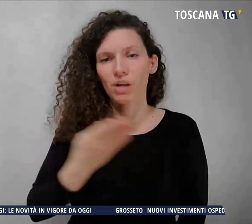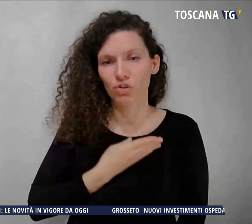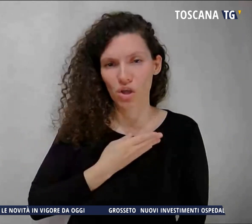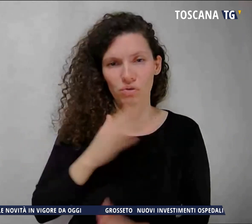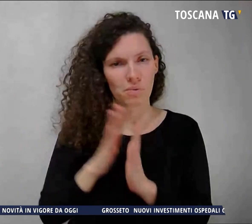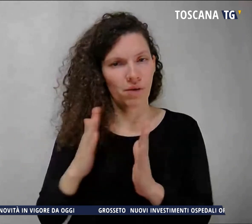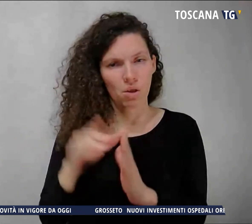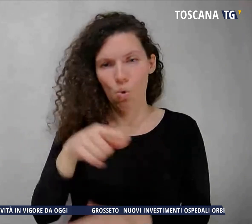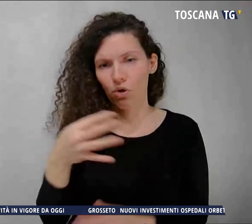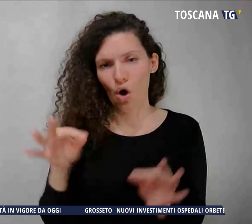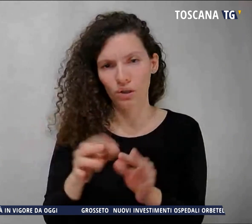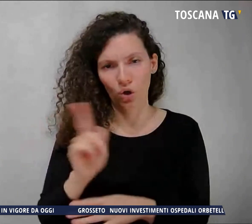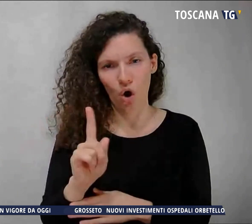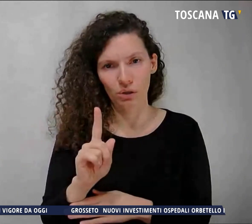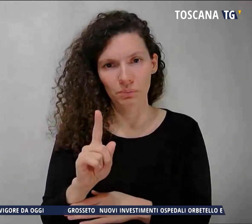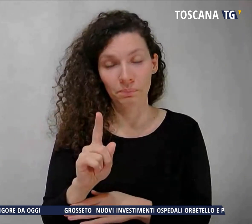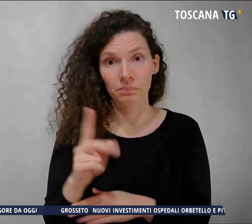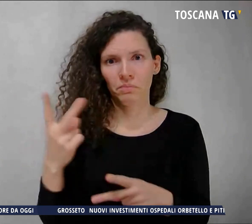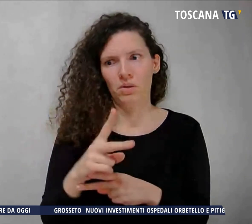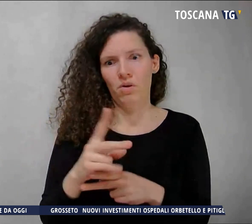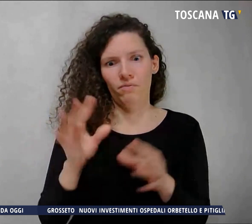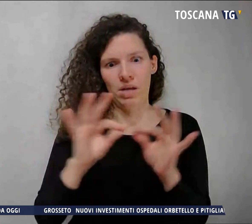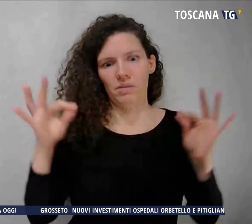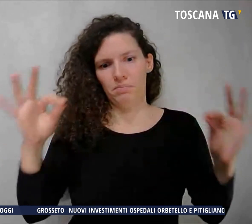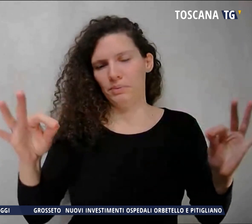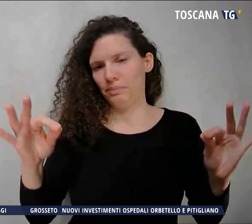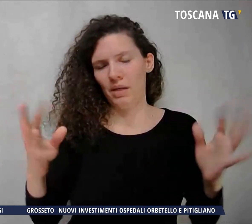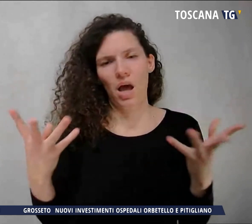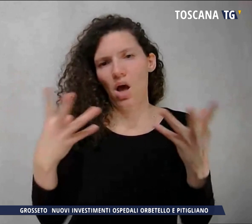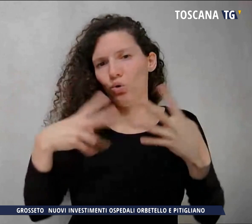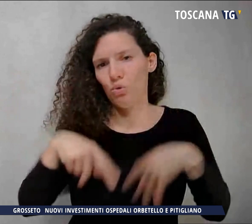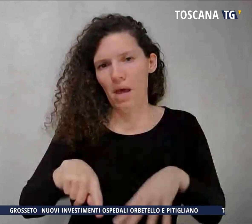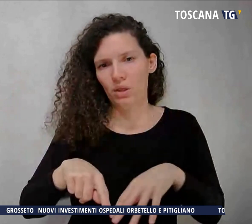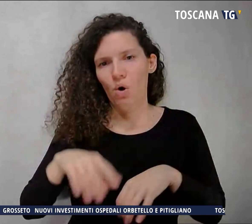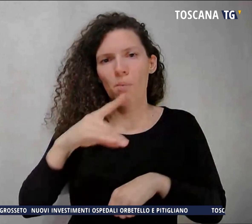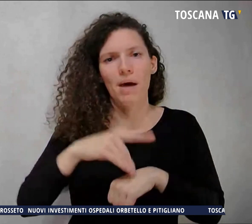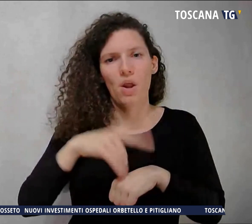Affermazione a cui poi è seguito l'abbandono della parrocchia a lui affidata.